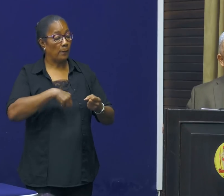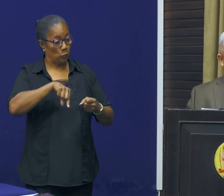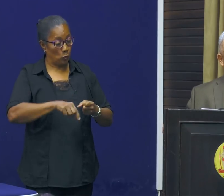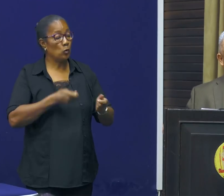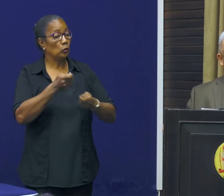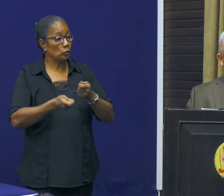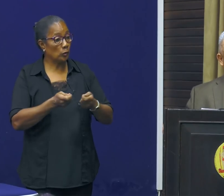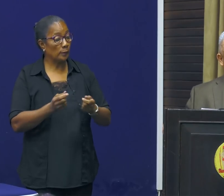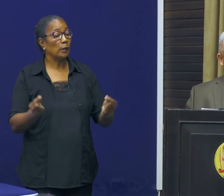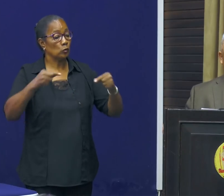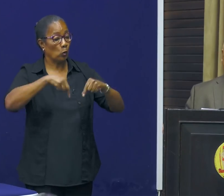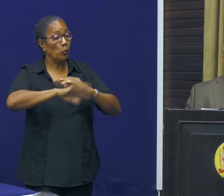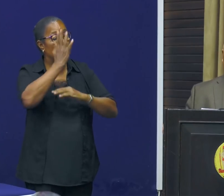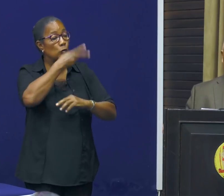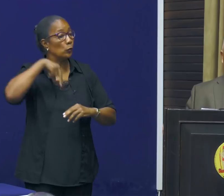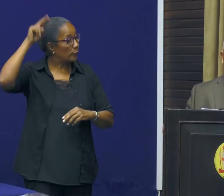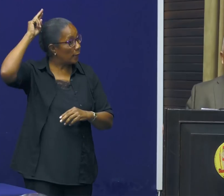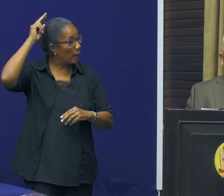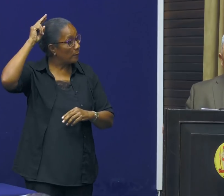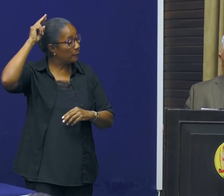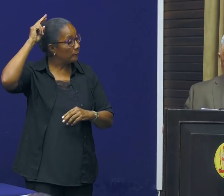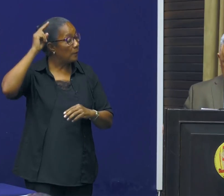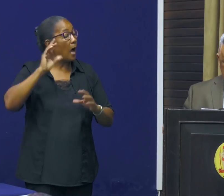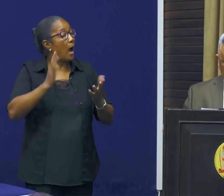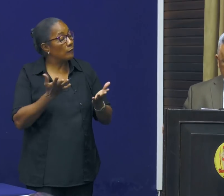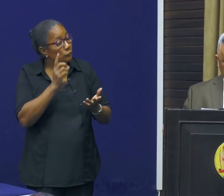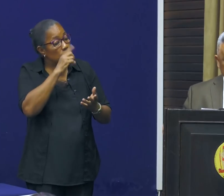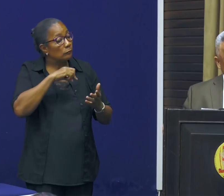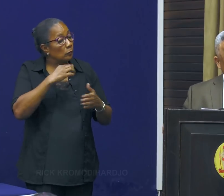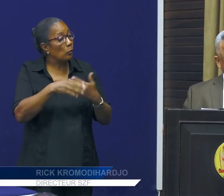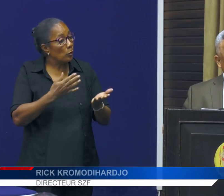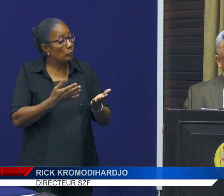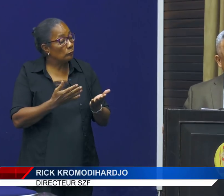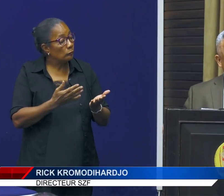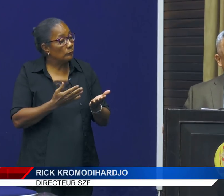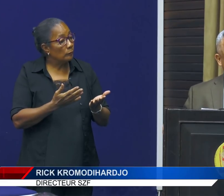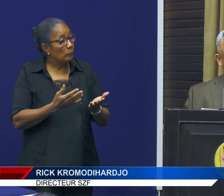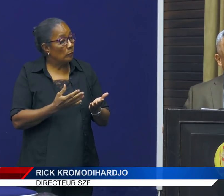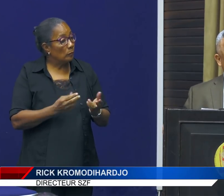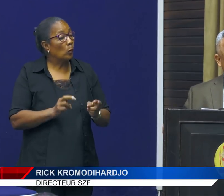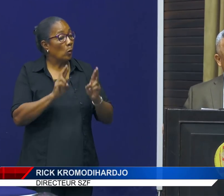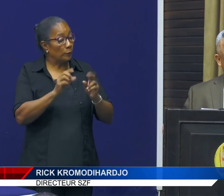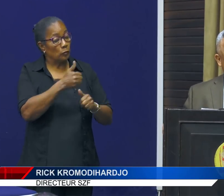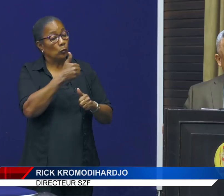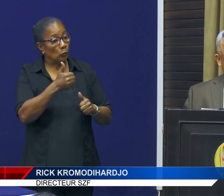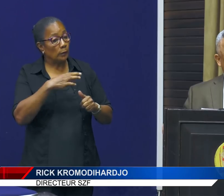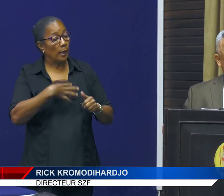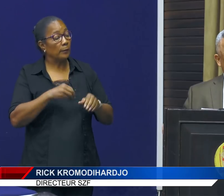dat die ampullen komen naar Suriname. Ja, in case of. Ik hoop dat u wat dit betreft goed hebt geïnformeerd.